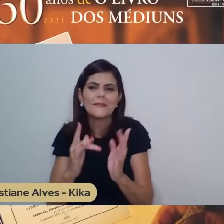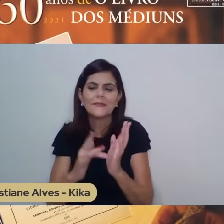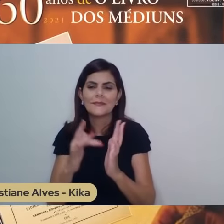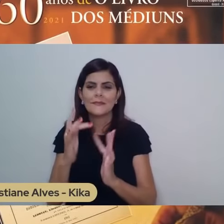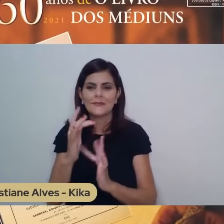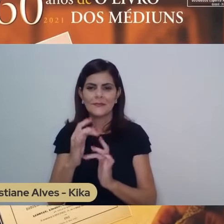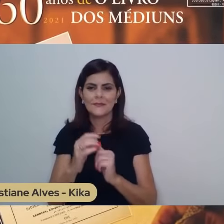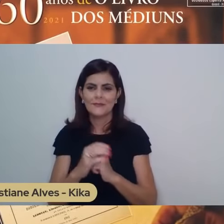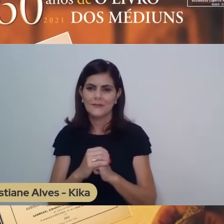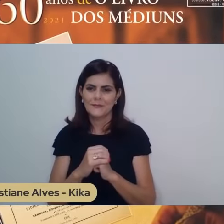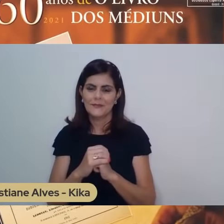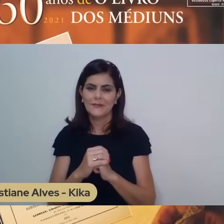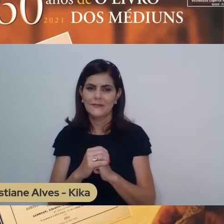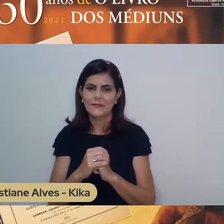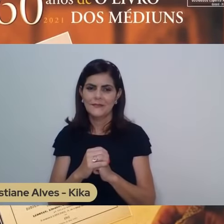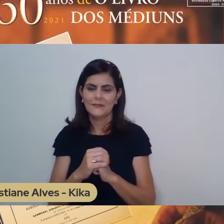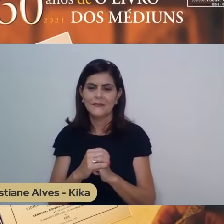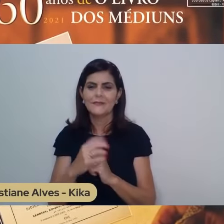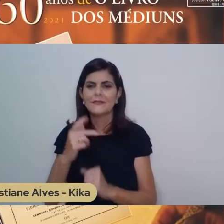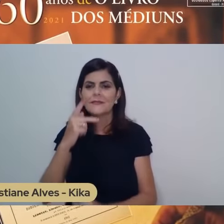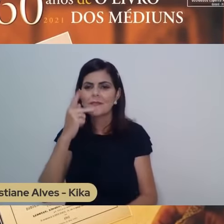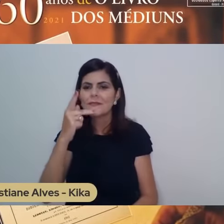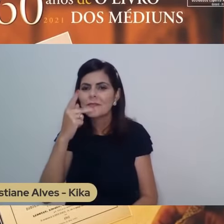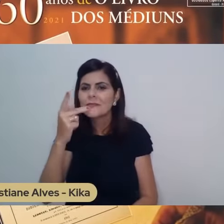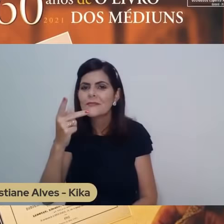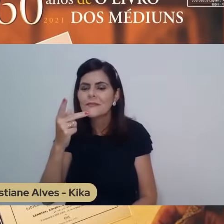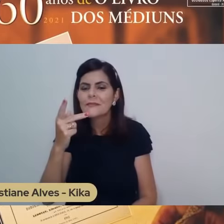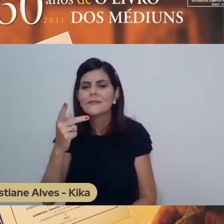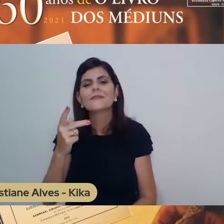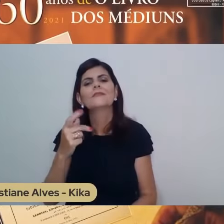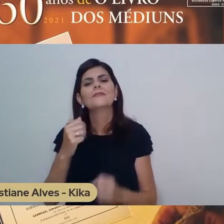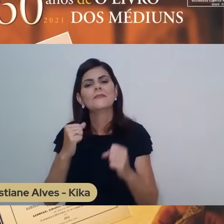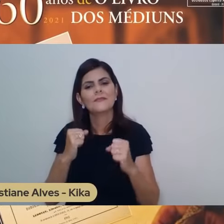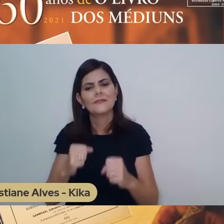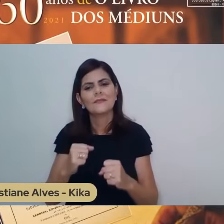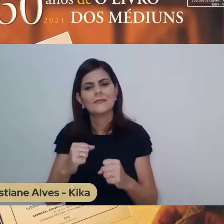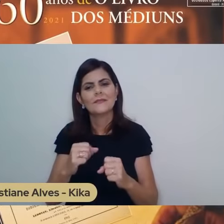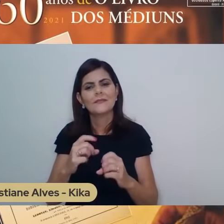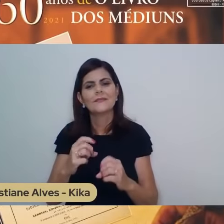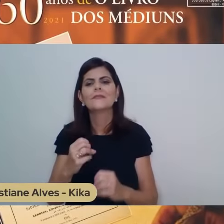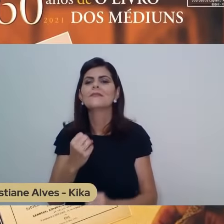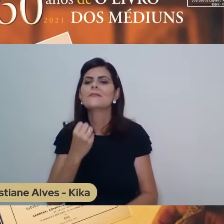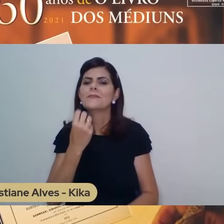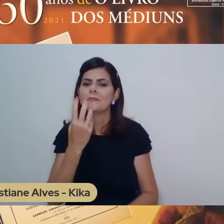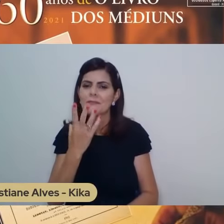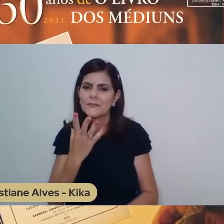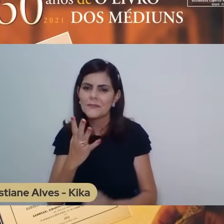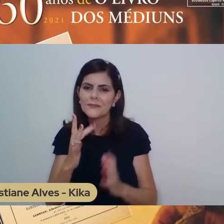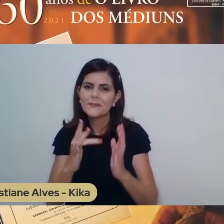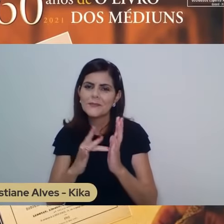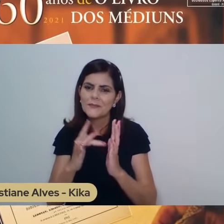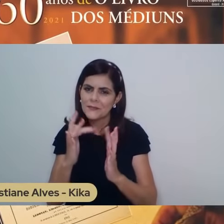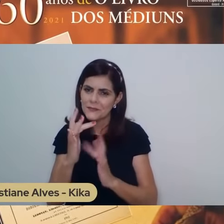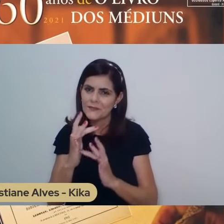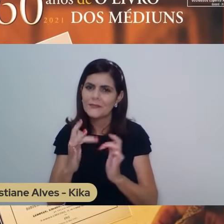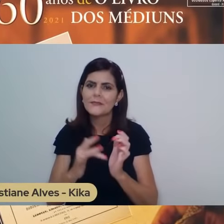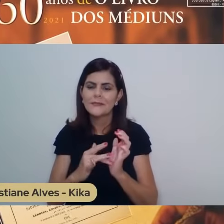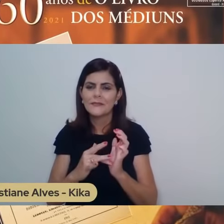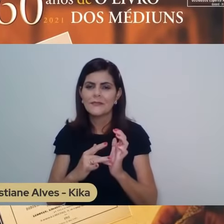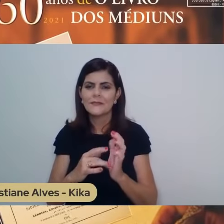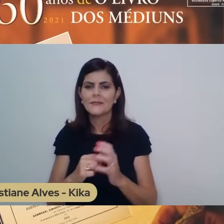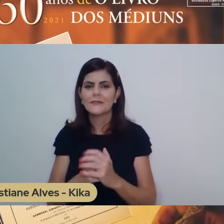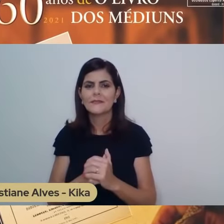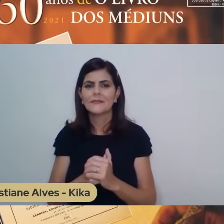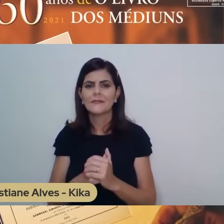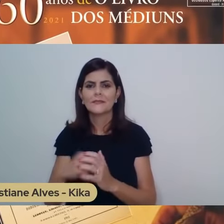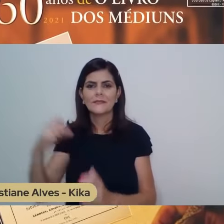possa fluir através de nós, no exercício de qualquer faculdade mediúnica, seja ela qual for, para que a